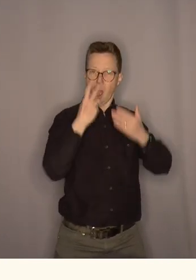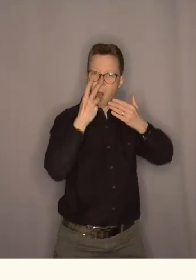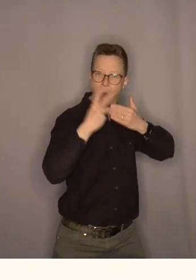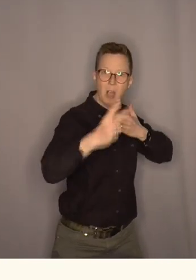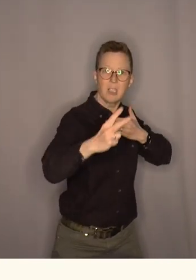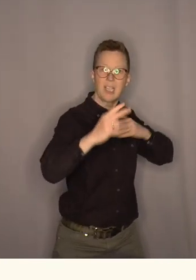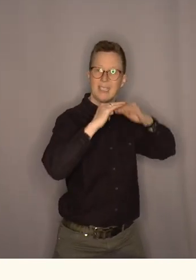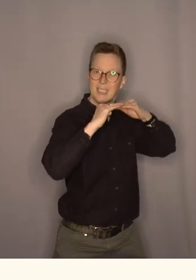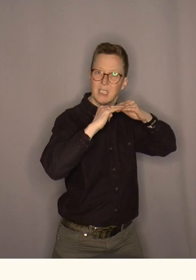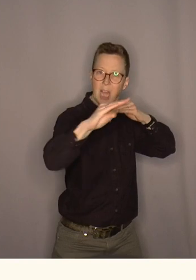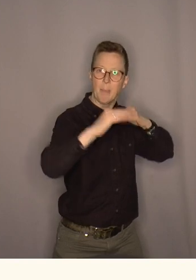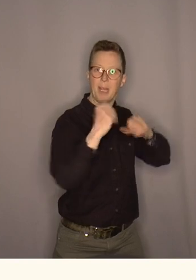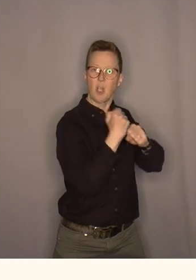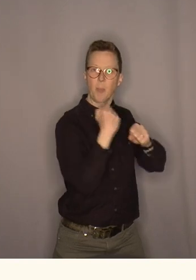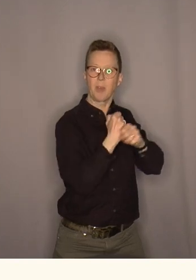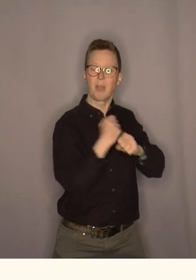jobber.